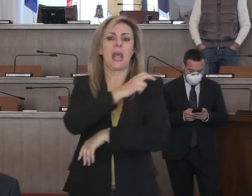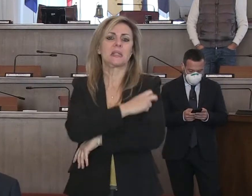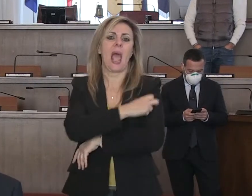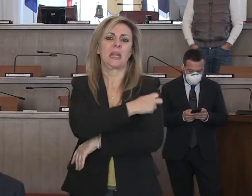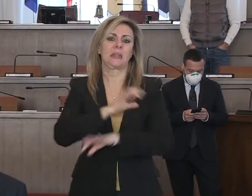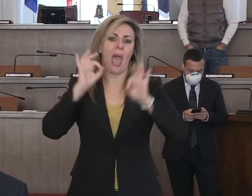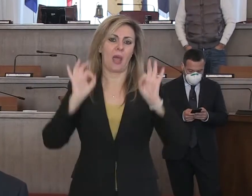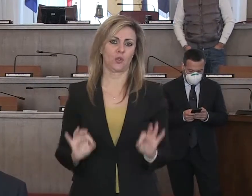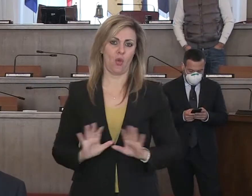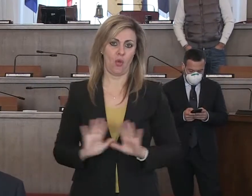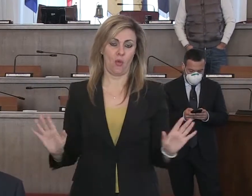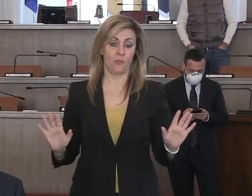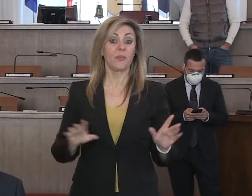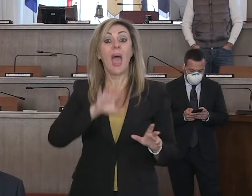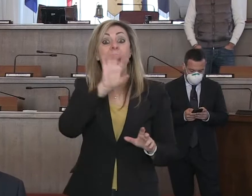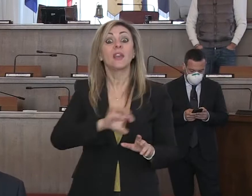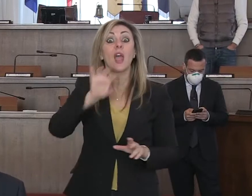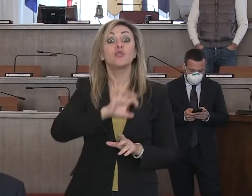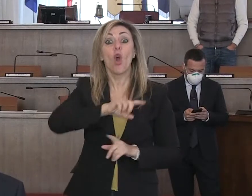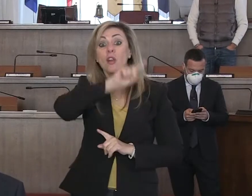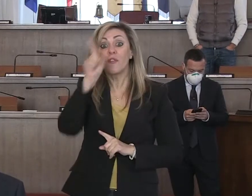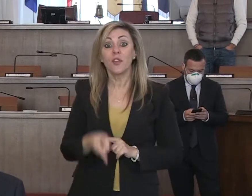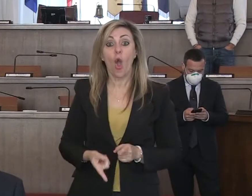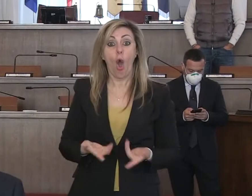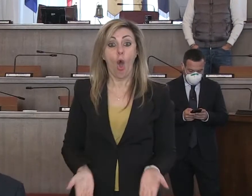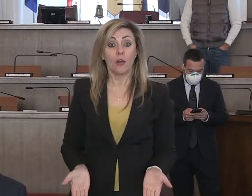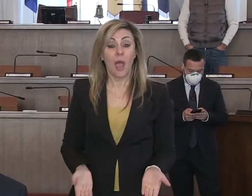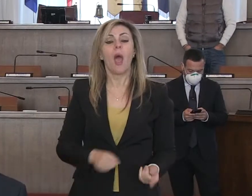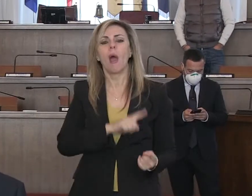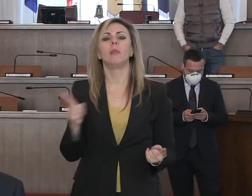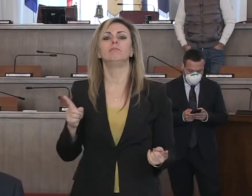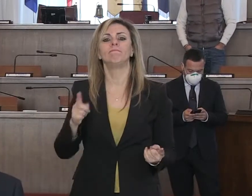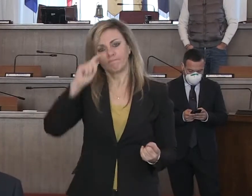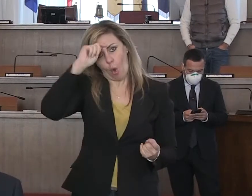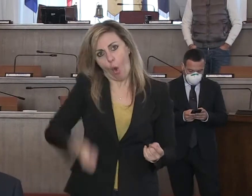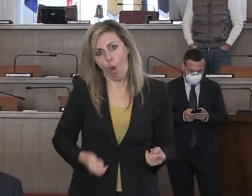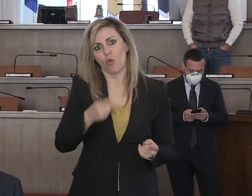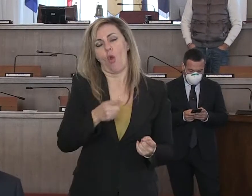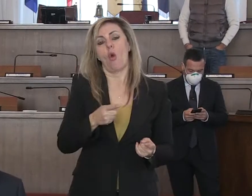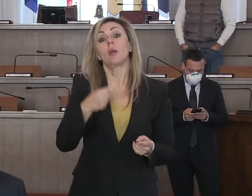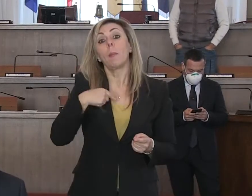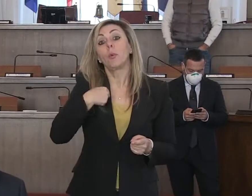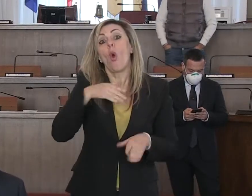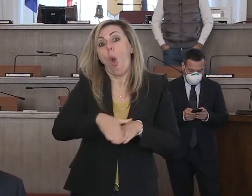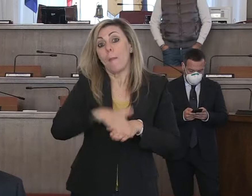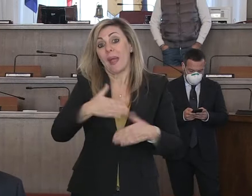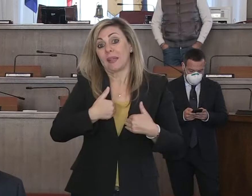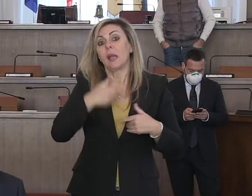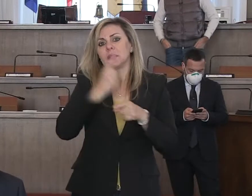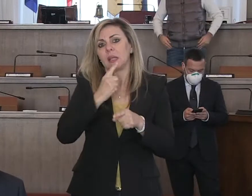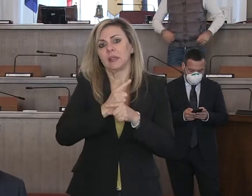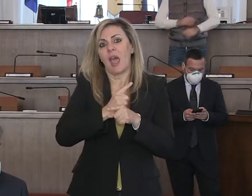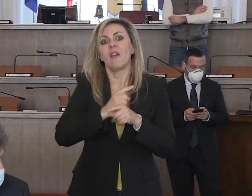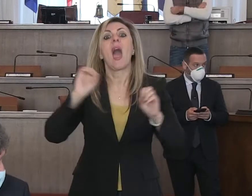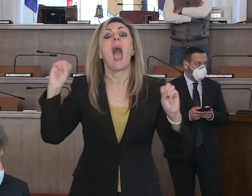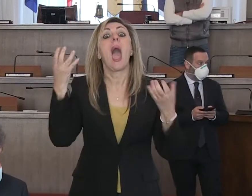anzi la regione fino ad oggi ha avuto anche l'onere e l'onore di dare risposta anche all